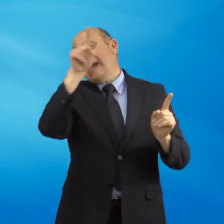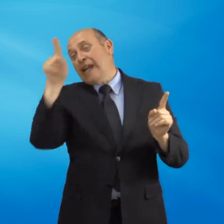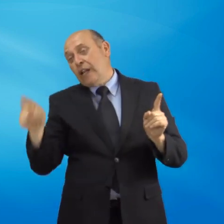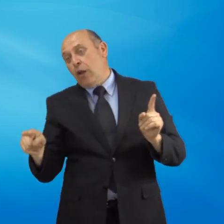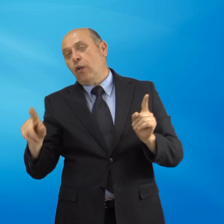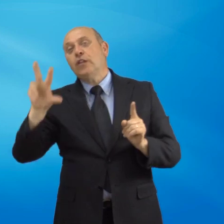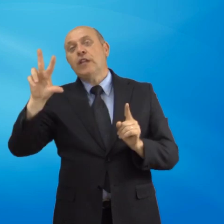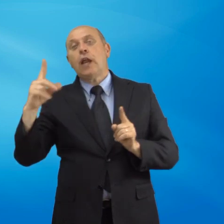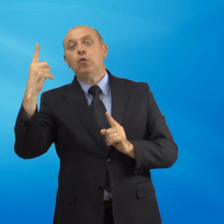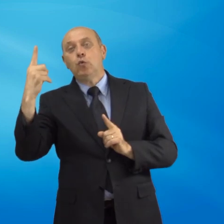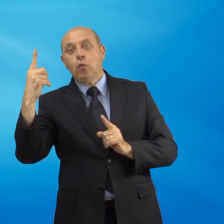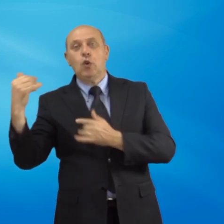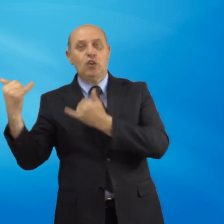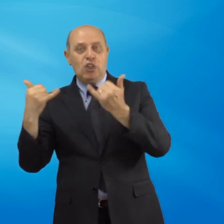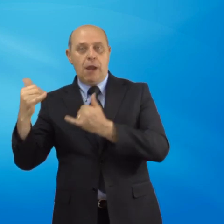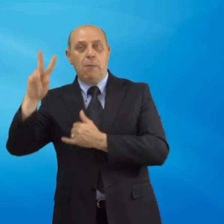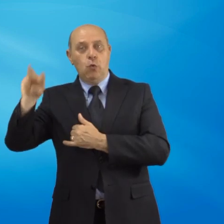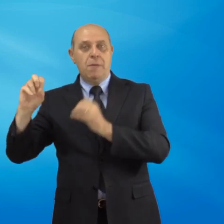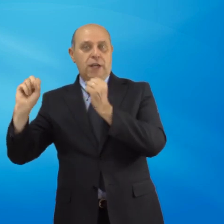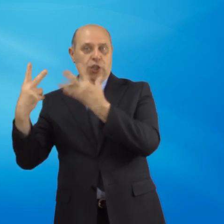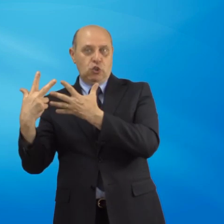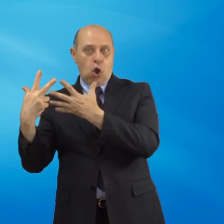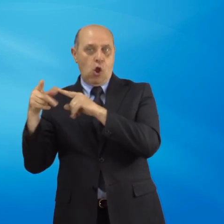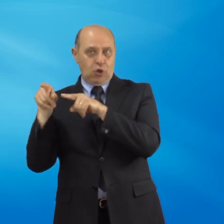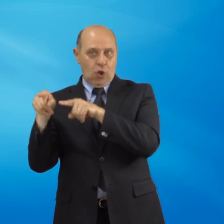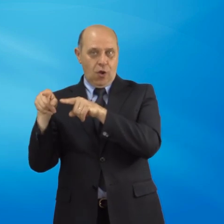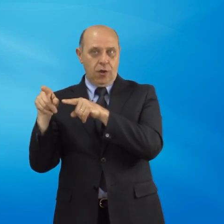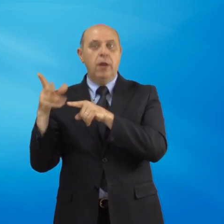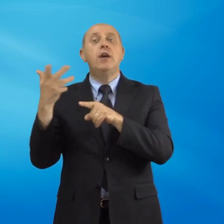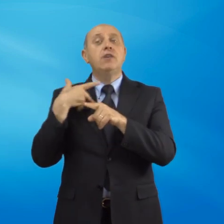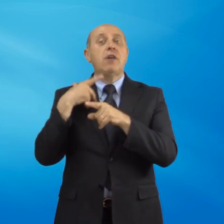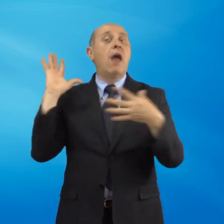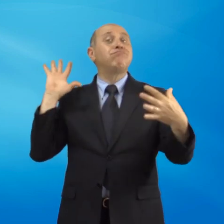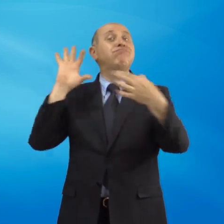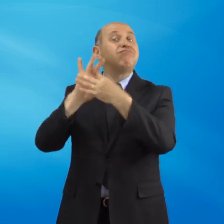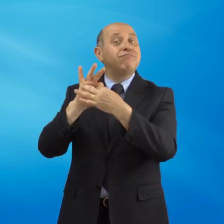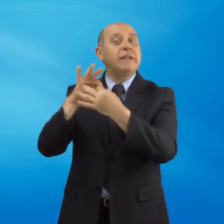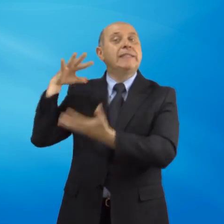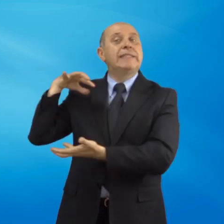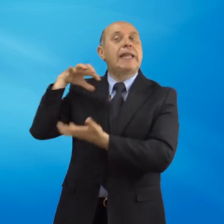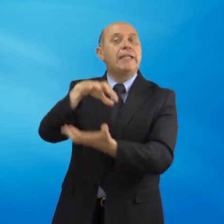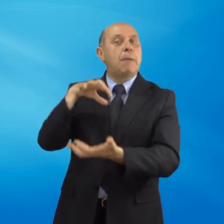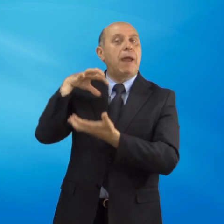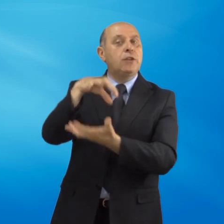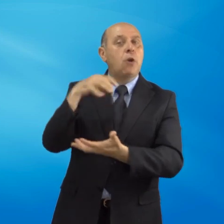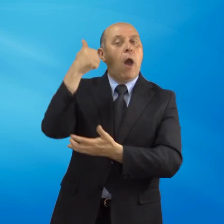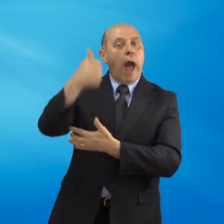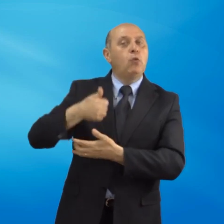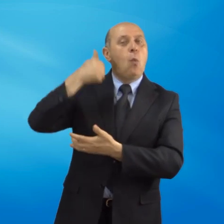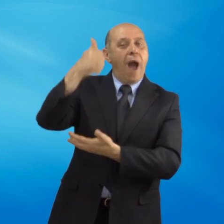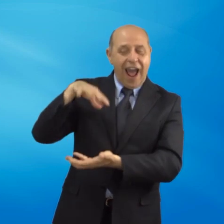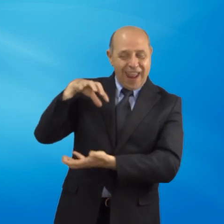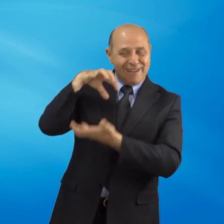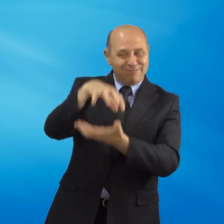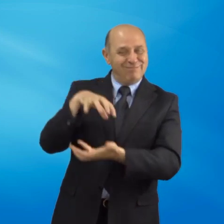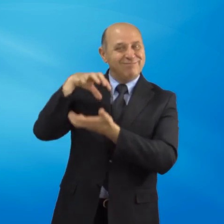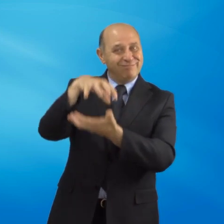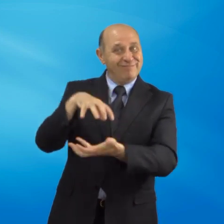ed è vincolato ad uno stanziamento annuale di spesa che per il 2017